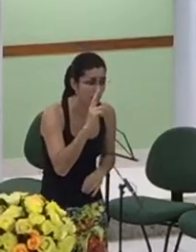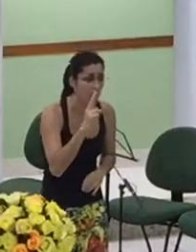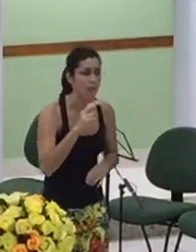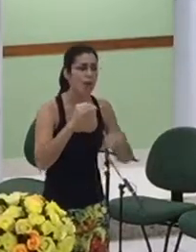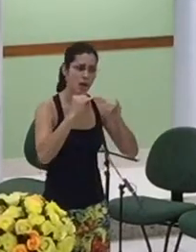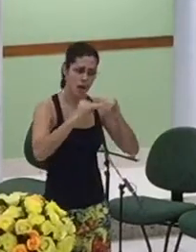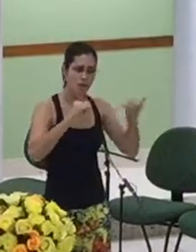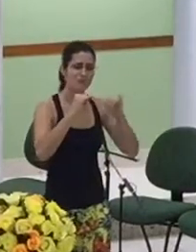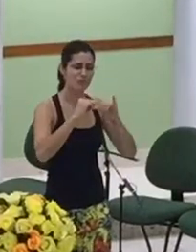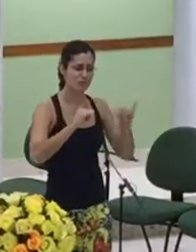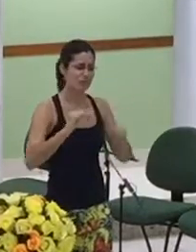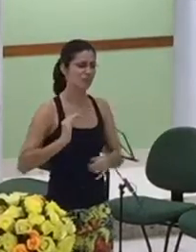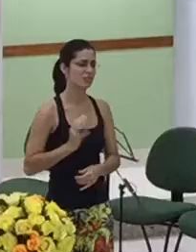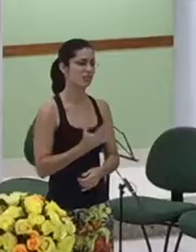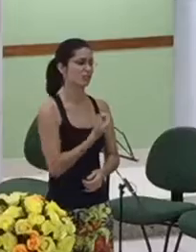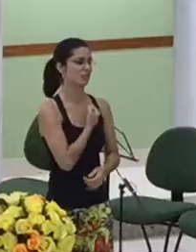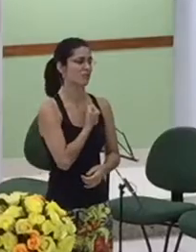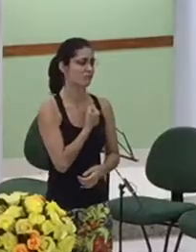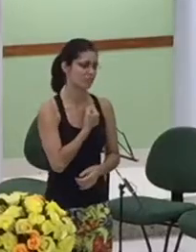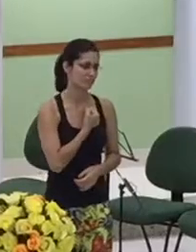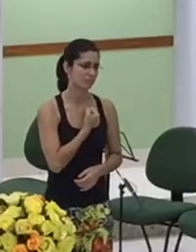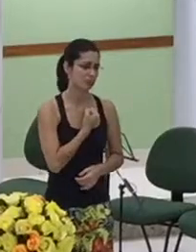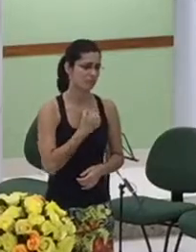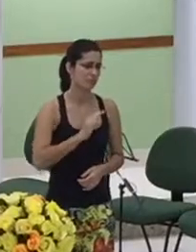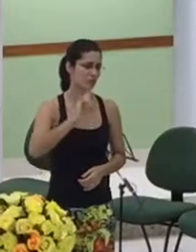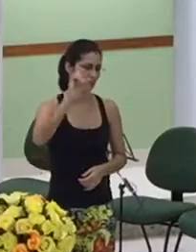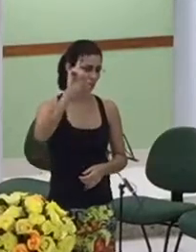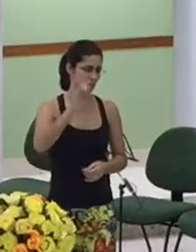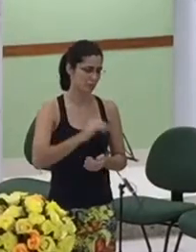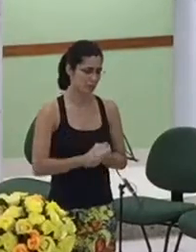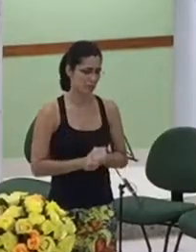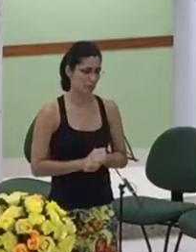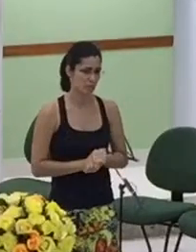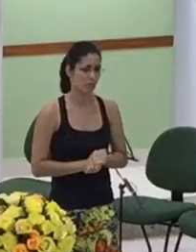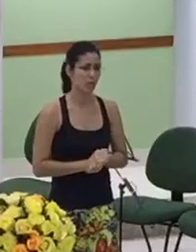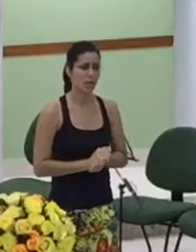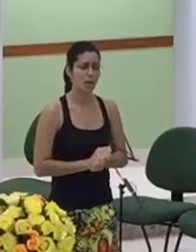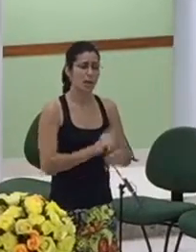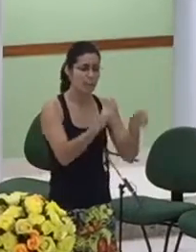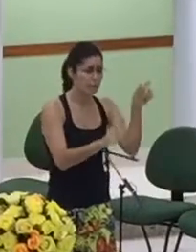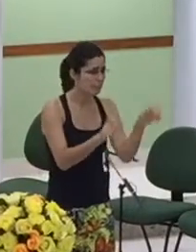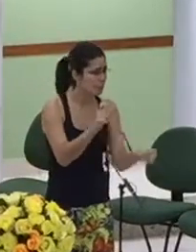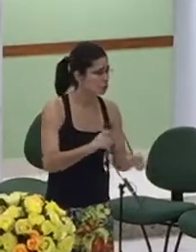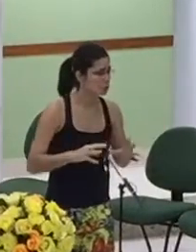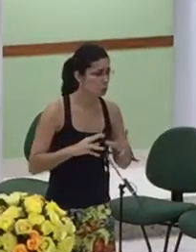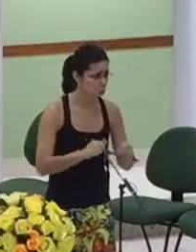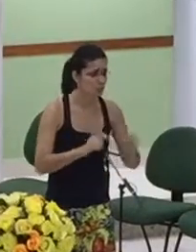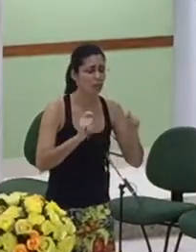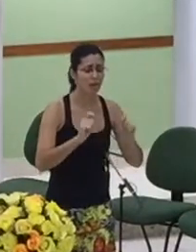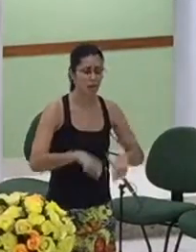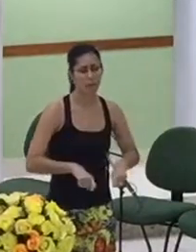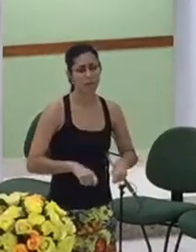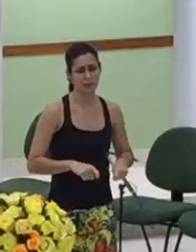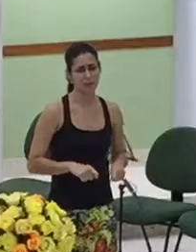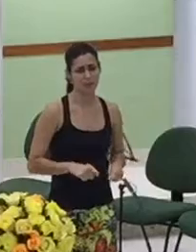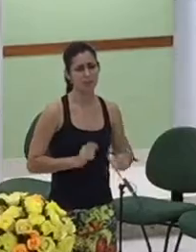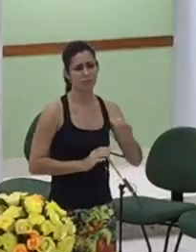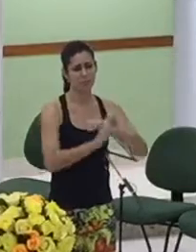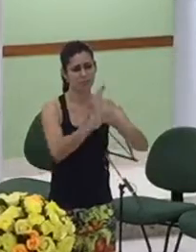que vem de Deus está disponível a todo aquele que crê a qualquer pessoa nós